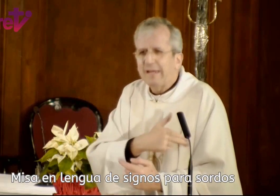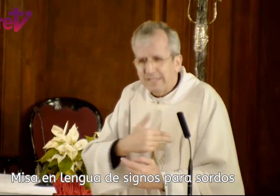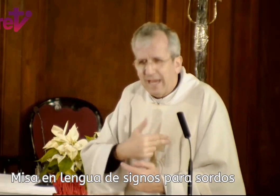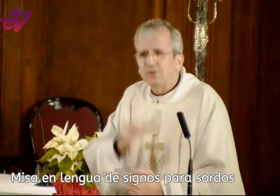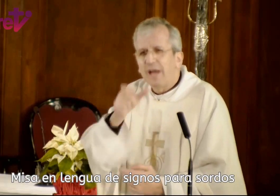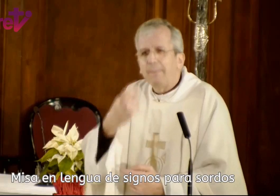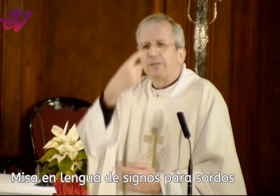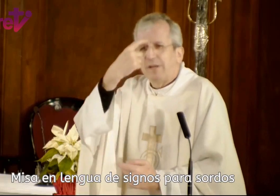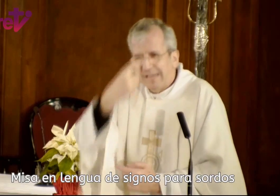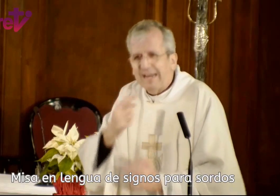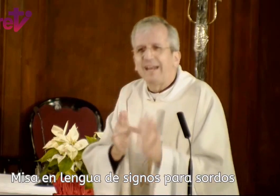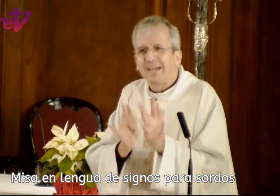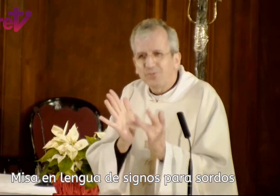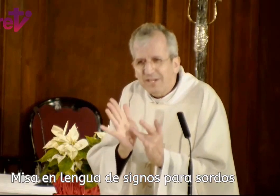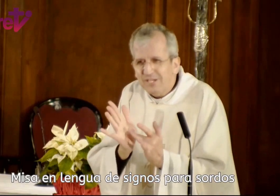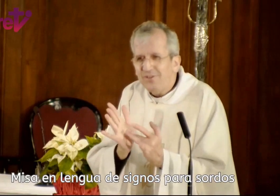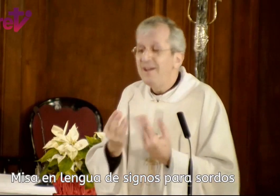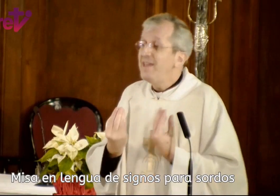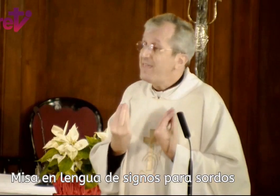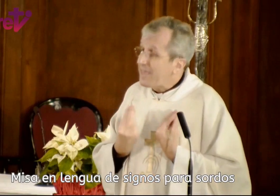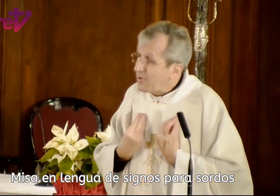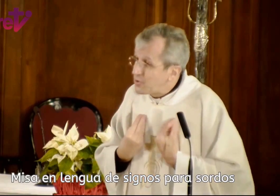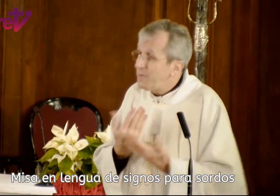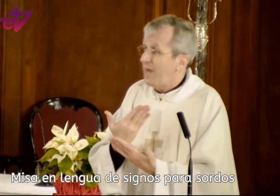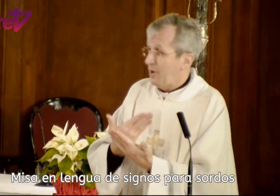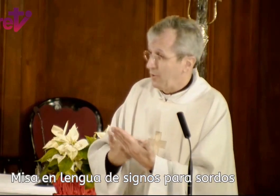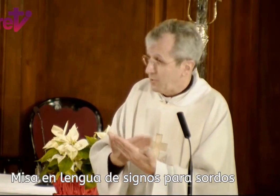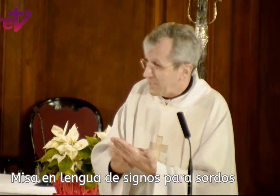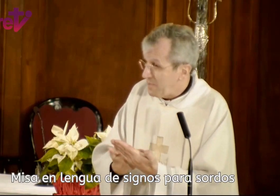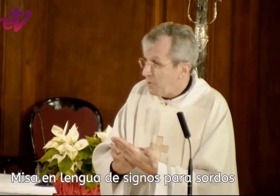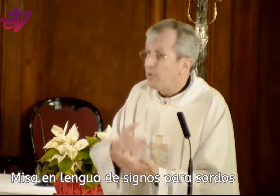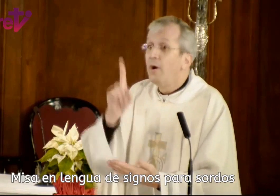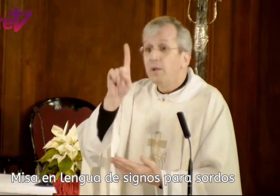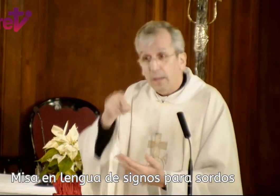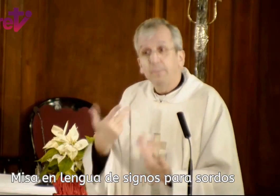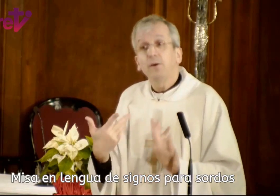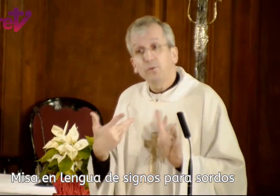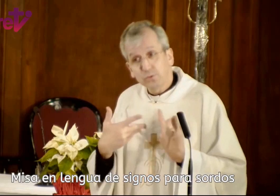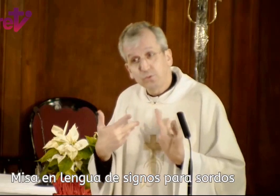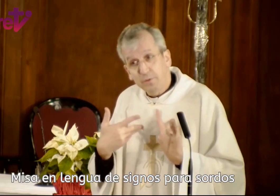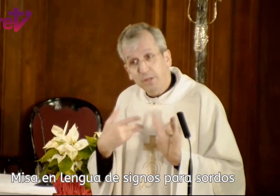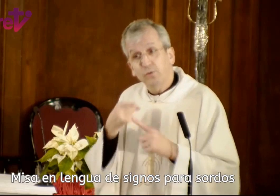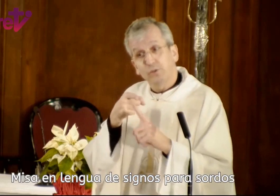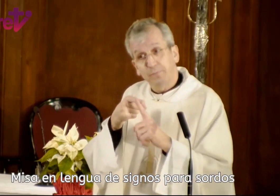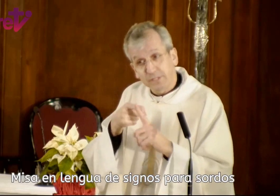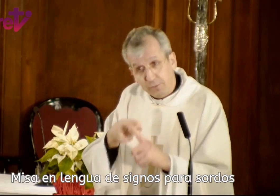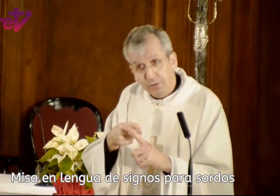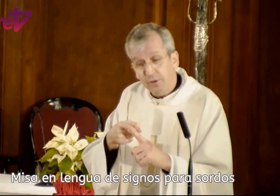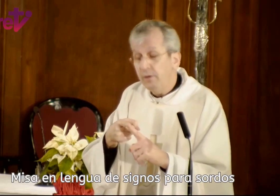cristianos, hay personas que creen en Jesucristo y que con su vida, con su testimonio, también con su sufrimiento y su persecución,